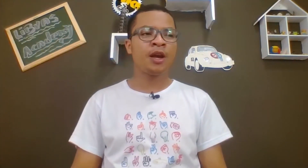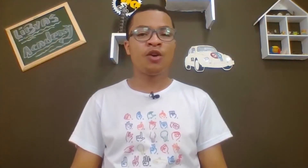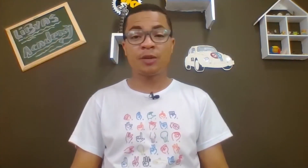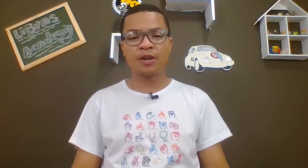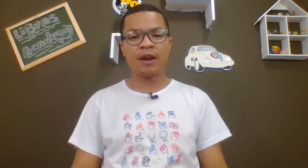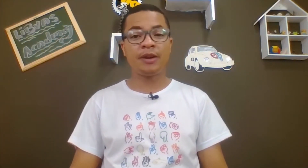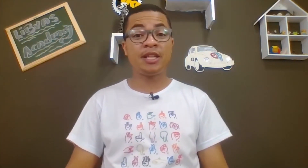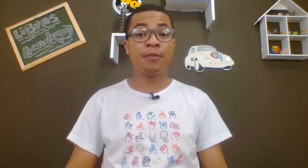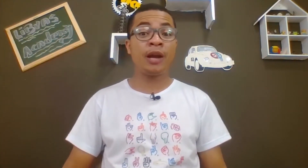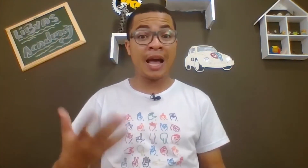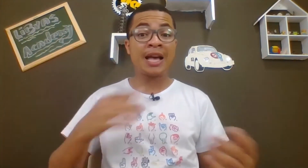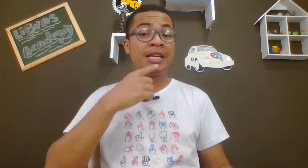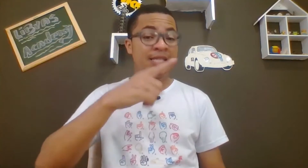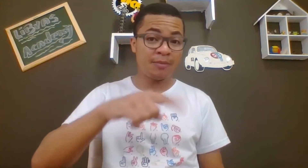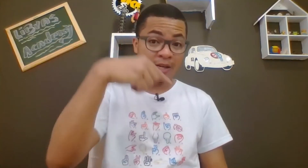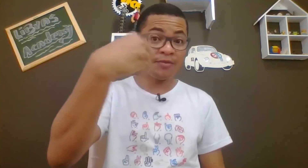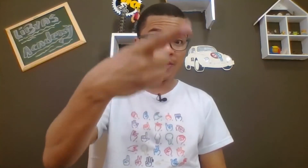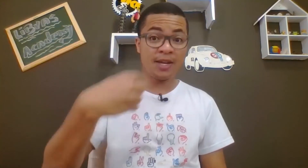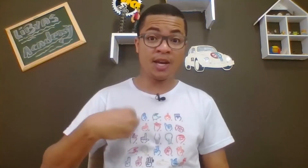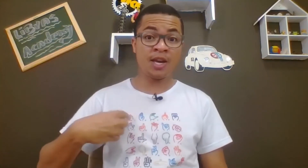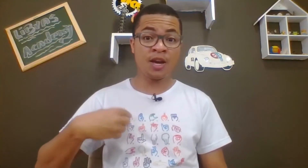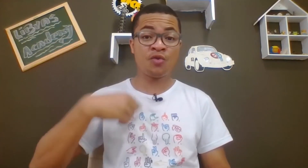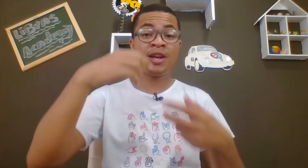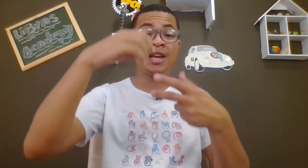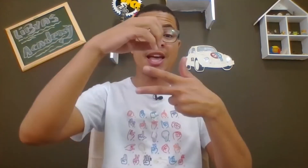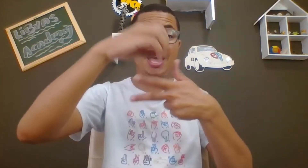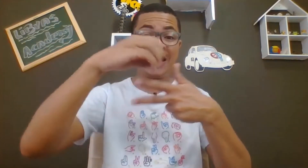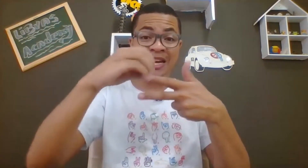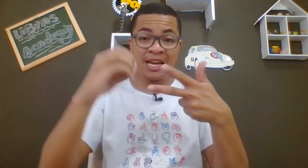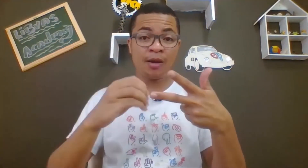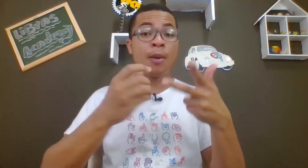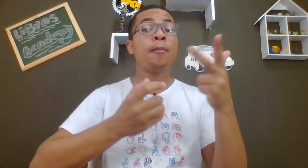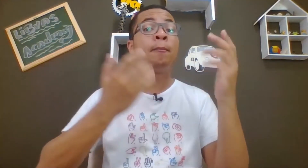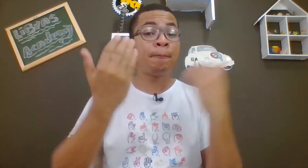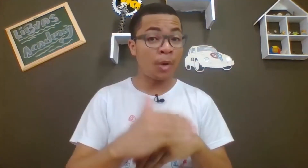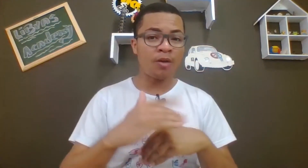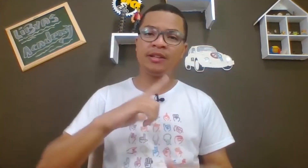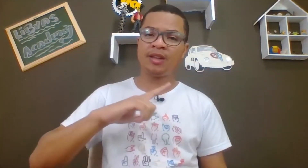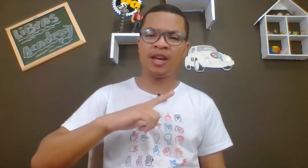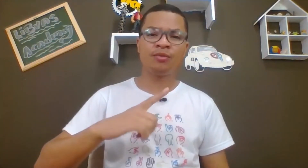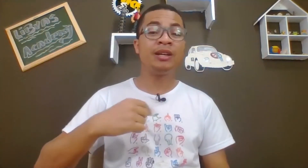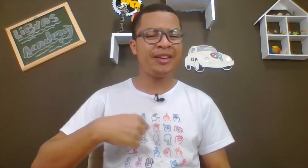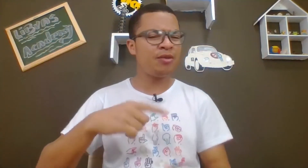Ou você pode falar, por exemplo, ah, semana que vem, eu, Enem, prova tenho, eu,